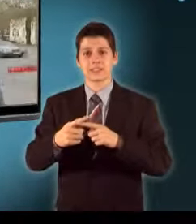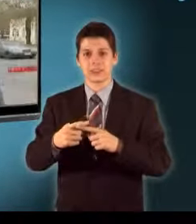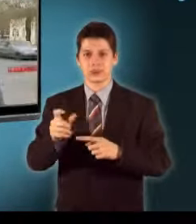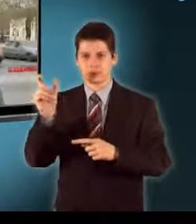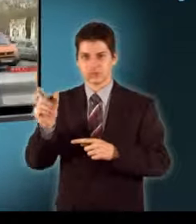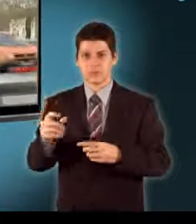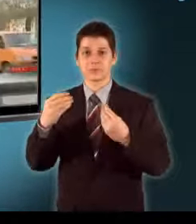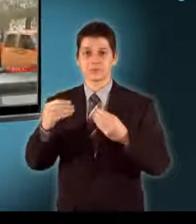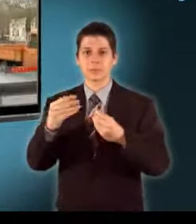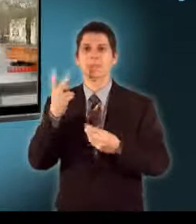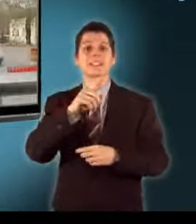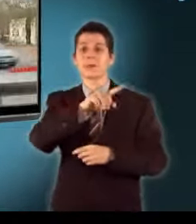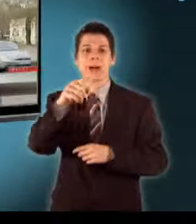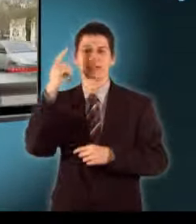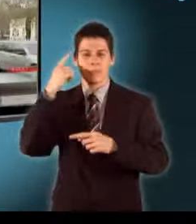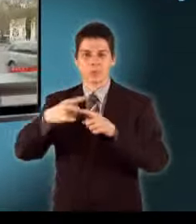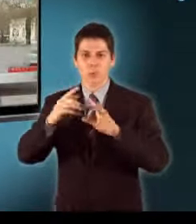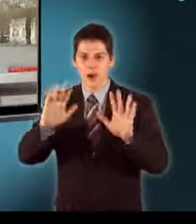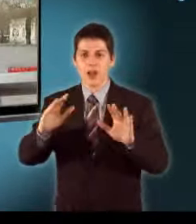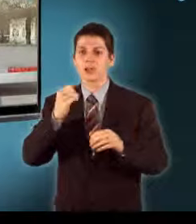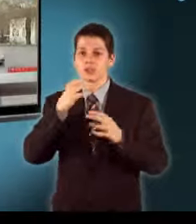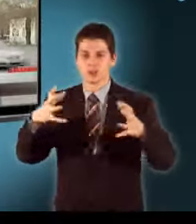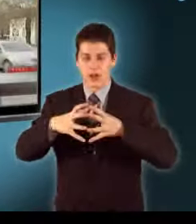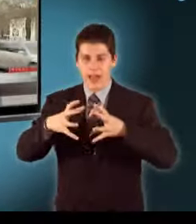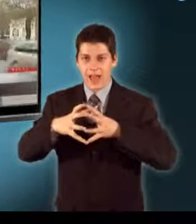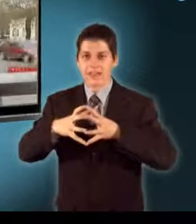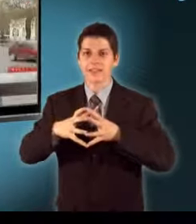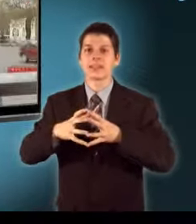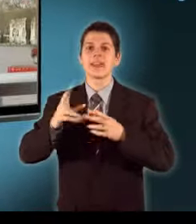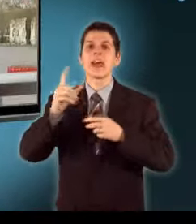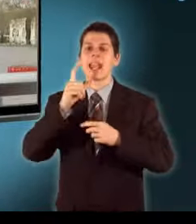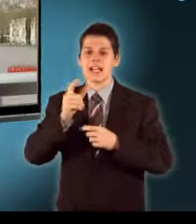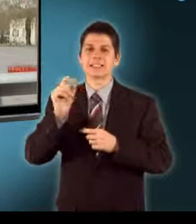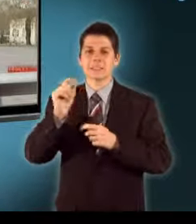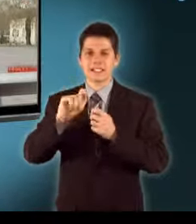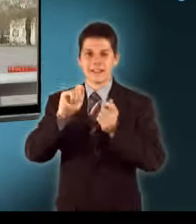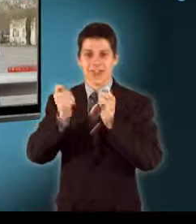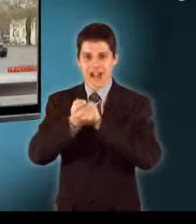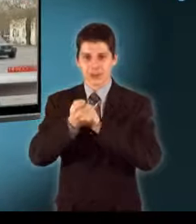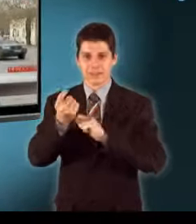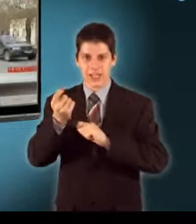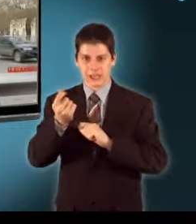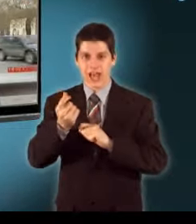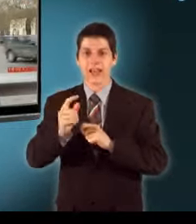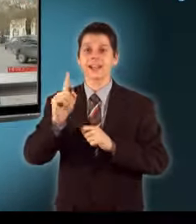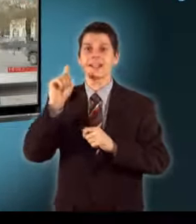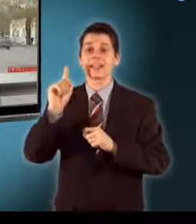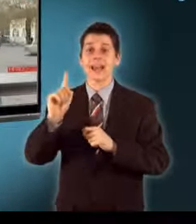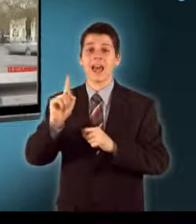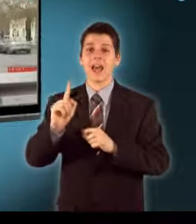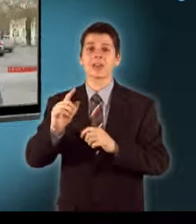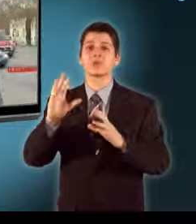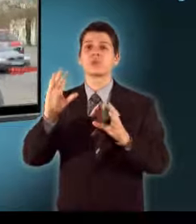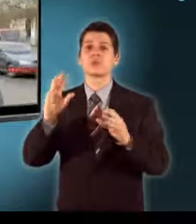társaság nevében én természetesen nem tudok nyilatkozni A magunk nevében valószínű, hogy valamilyen szerkezetmódosítást Módosítást fogunk végrehajtani a tarifarendszerünk belül